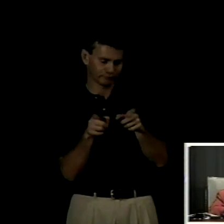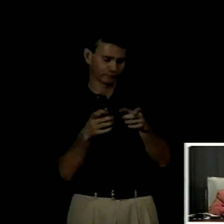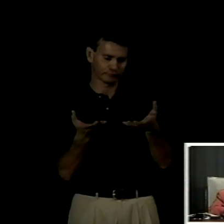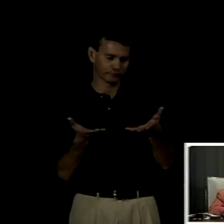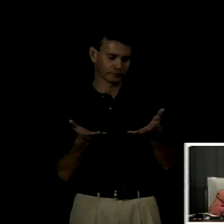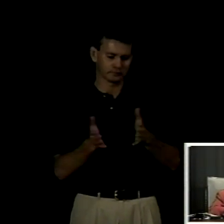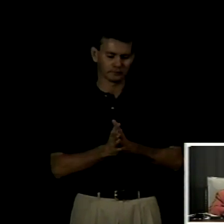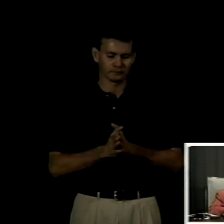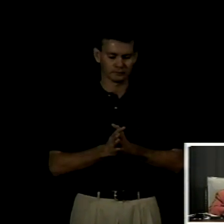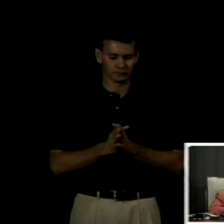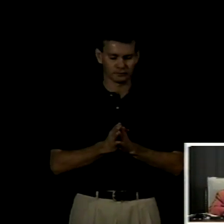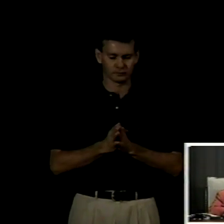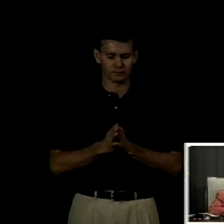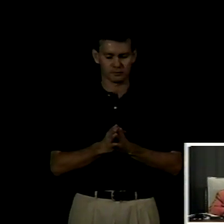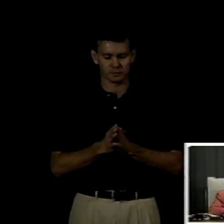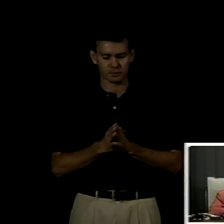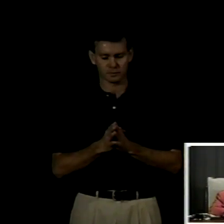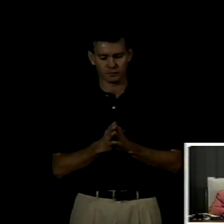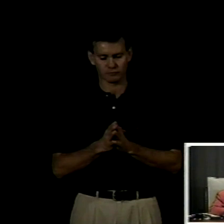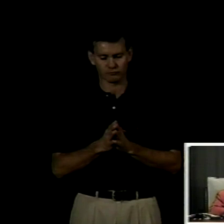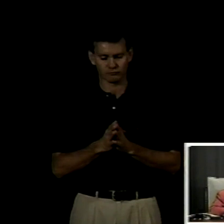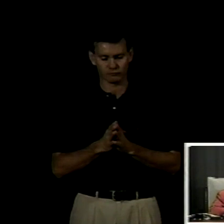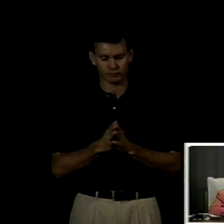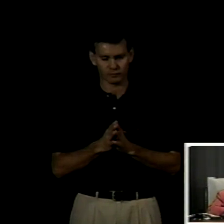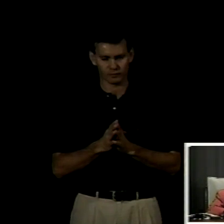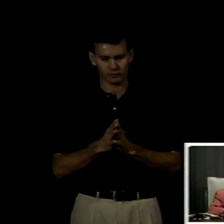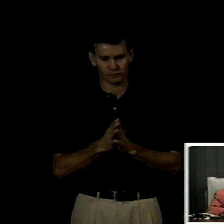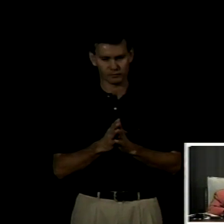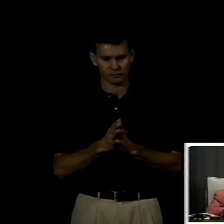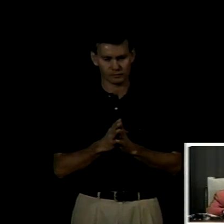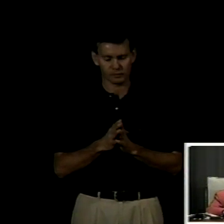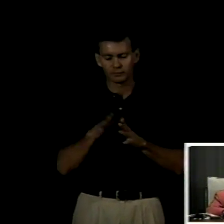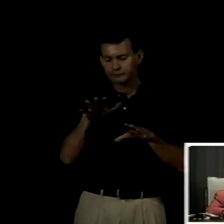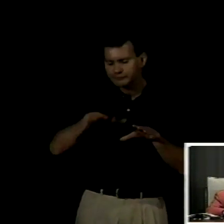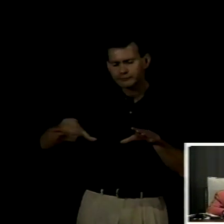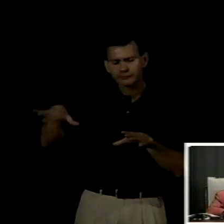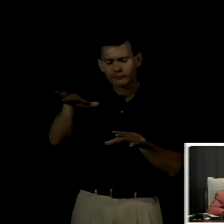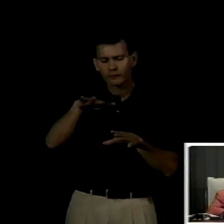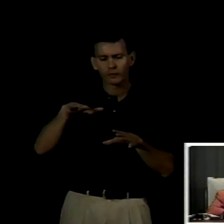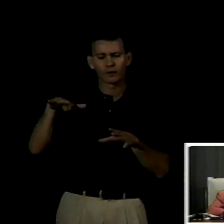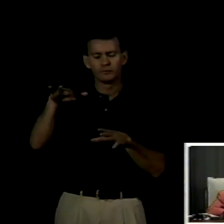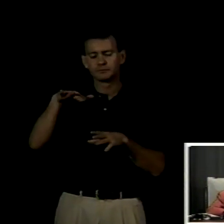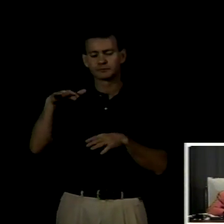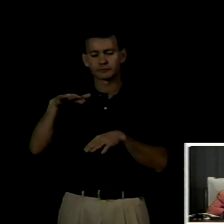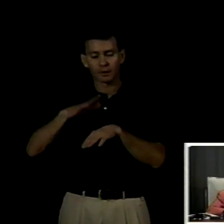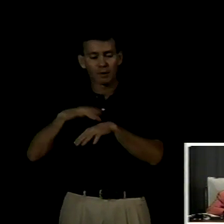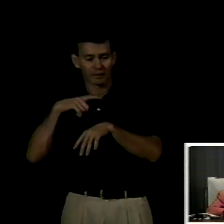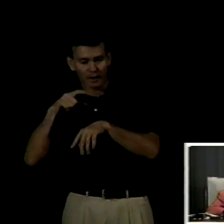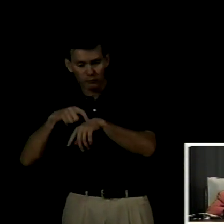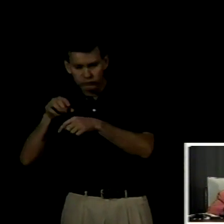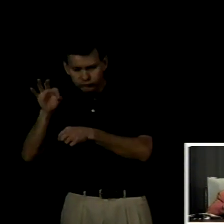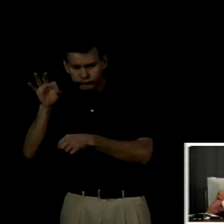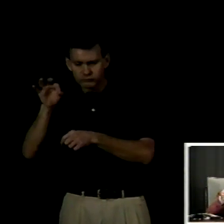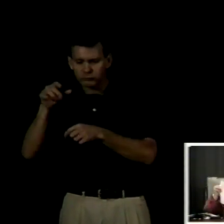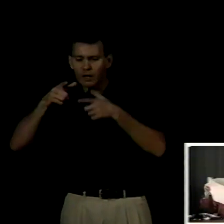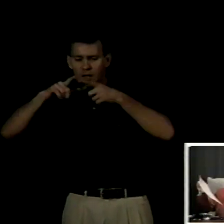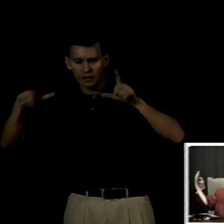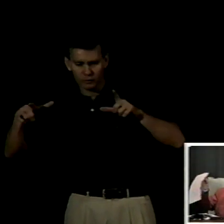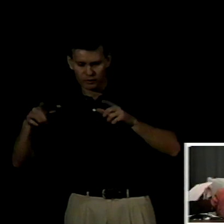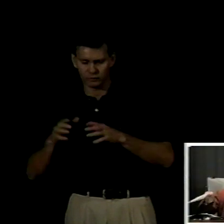centrar un poquito en el entorno lingüístico Calvert define el entorno lingüístico como